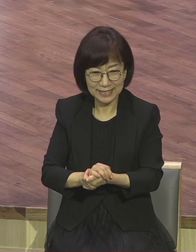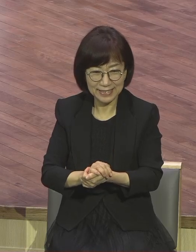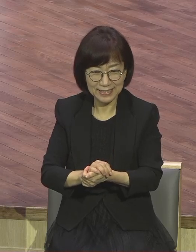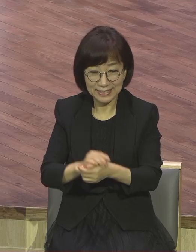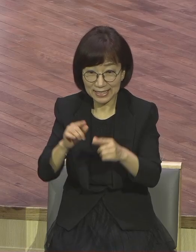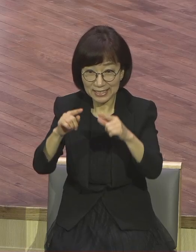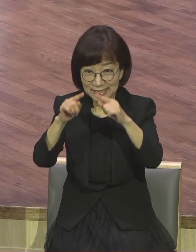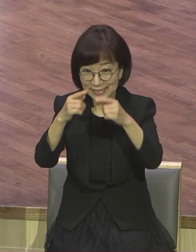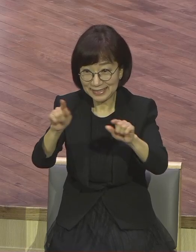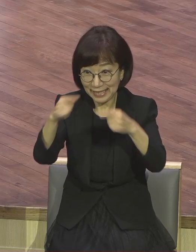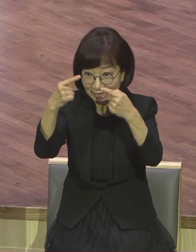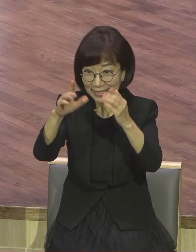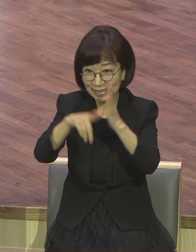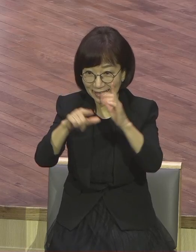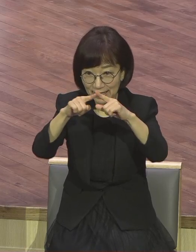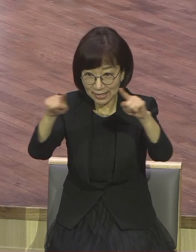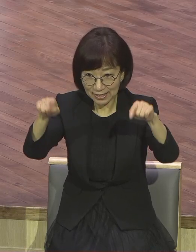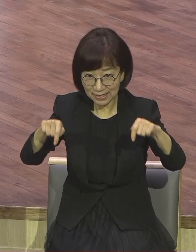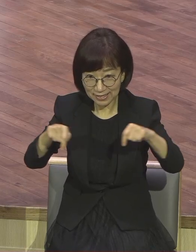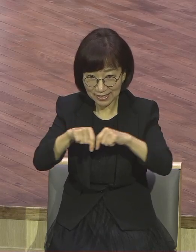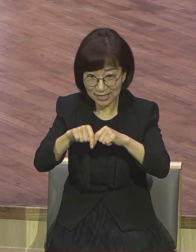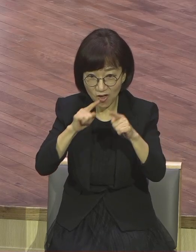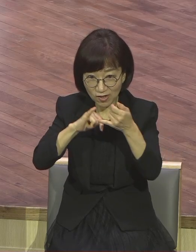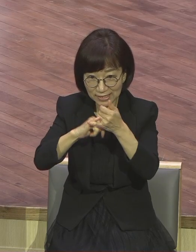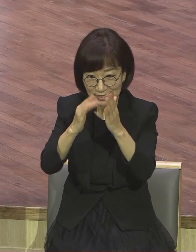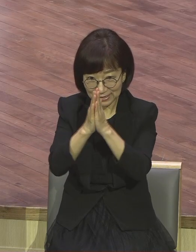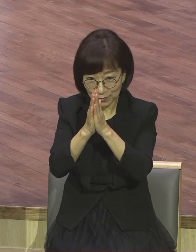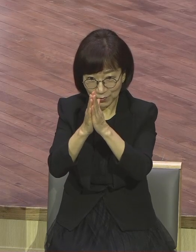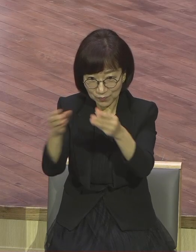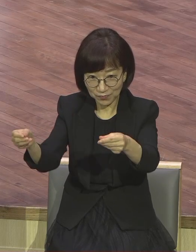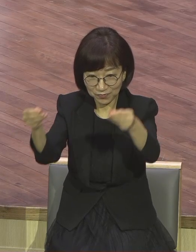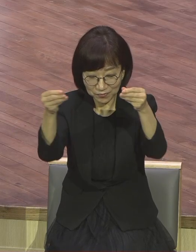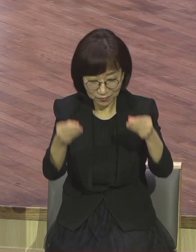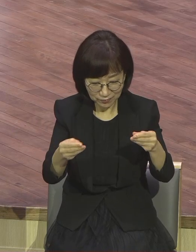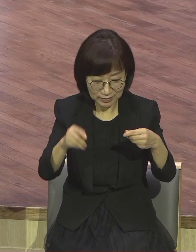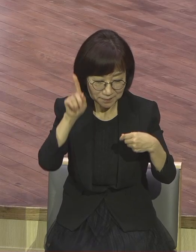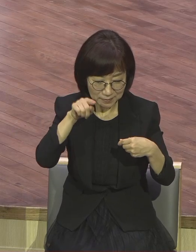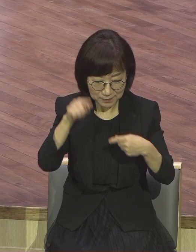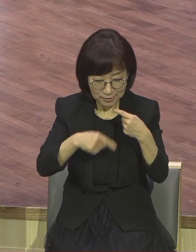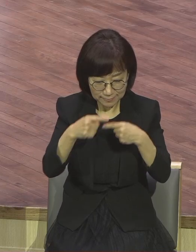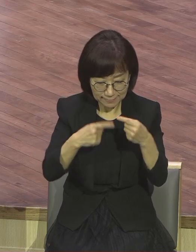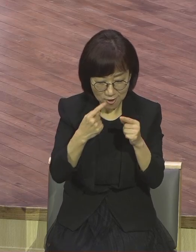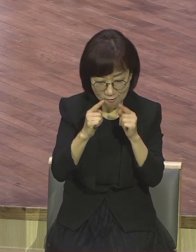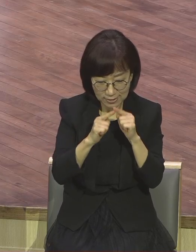언약 기도 언약 기도 하시길 바랍니다. 언약 기도를 해요. 언약 기도